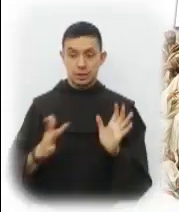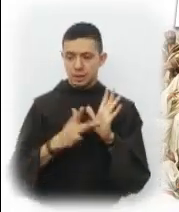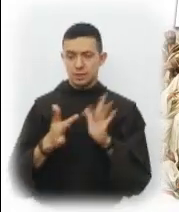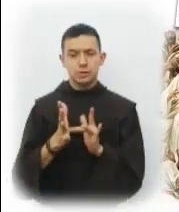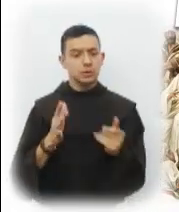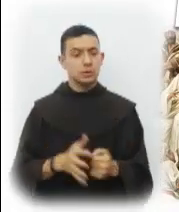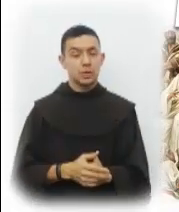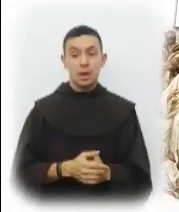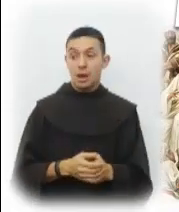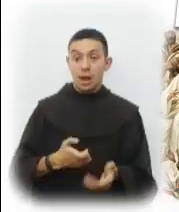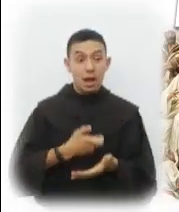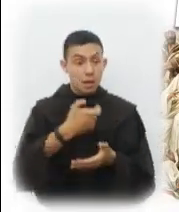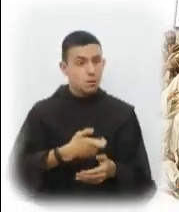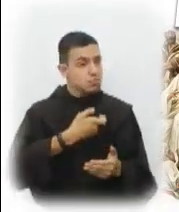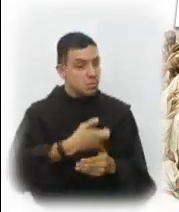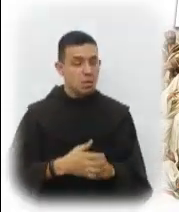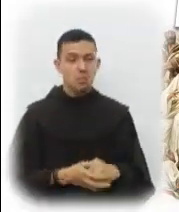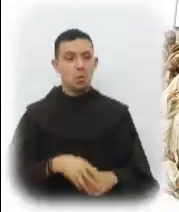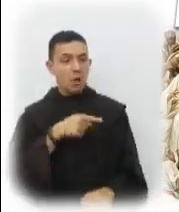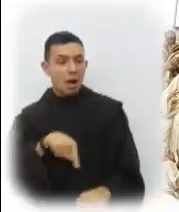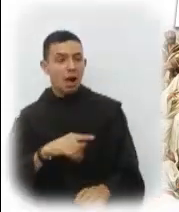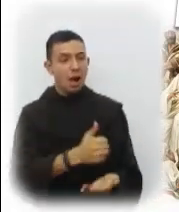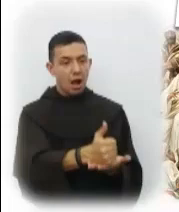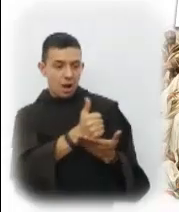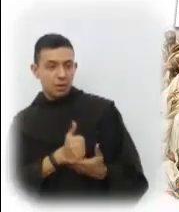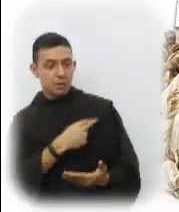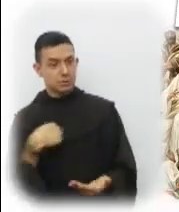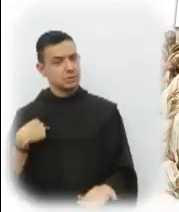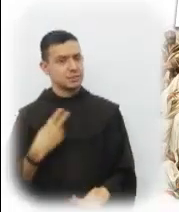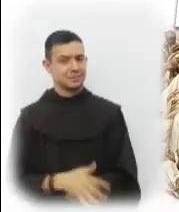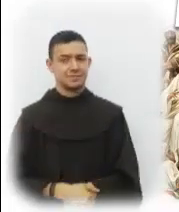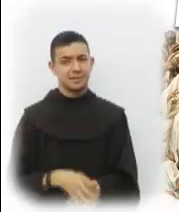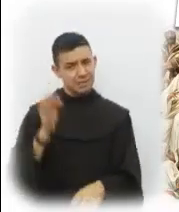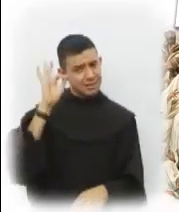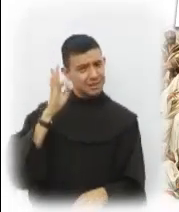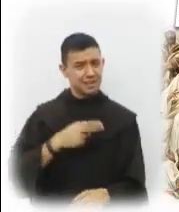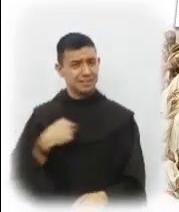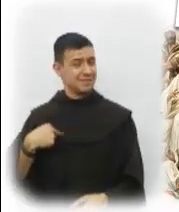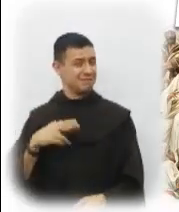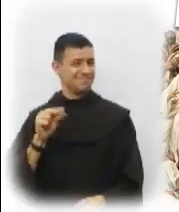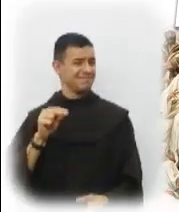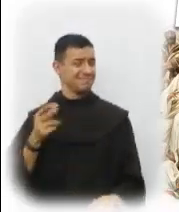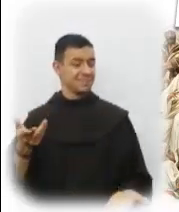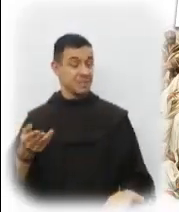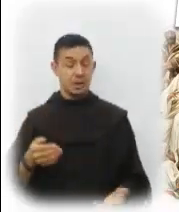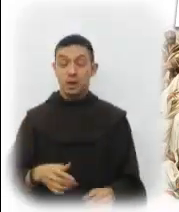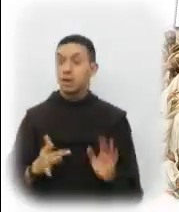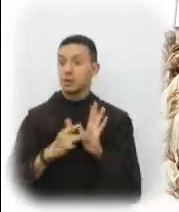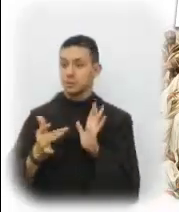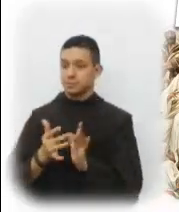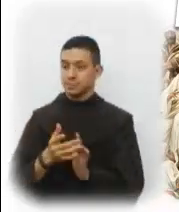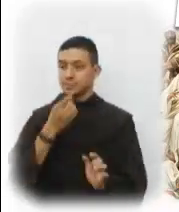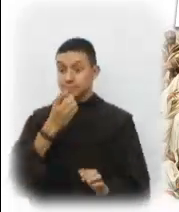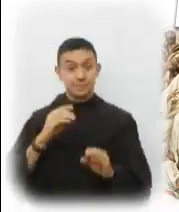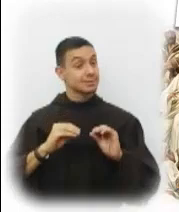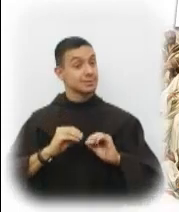ni pretende convertirse en comerciante que a cambio de unas monedas o de unas oraciones se ponga a nuestra disposición.